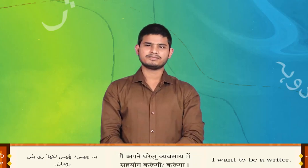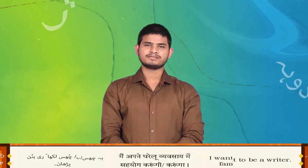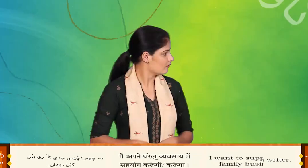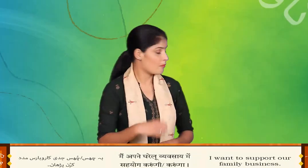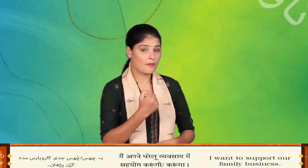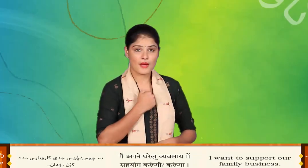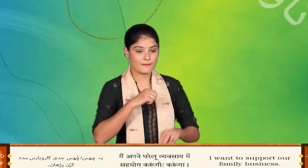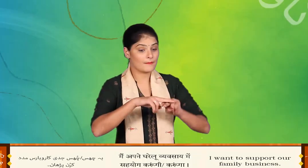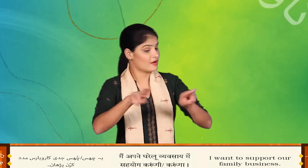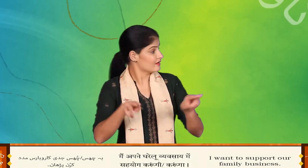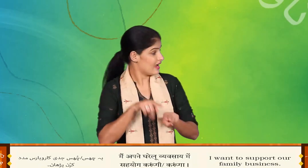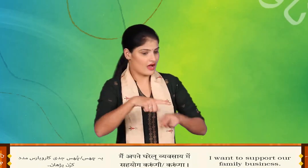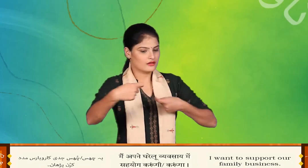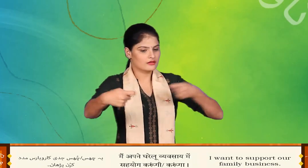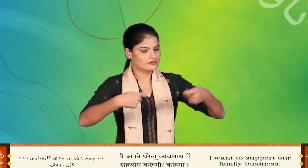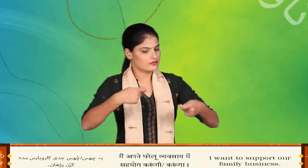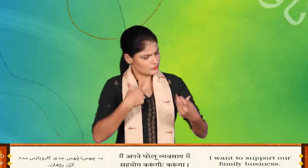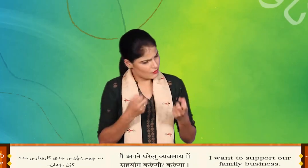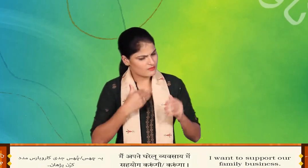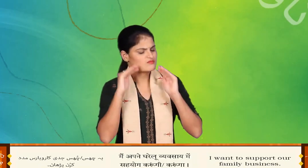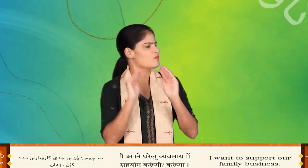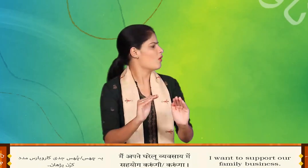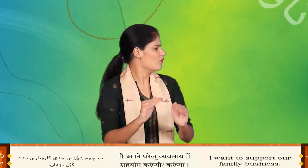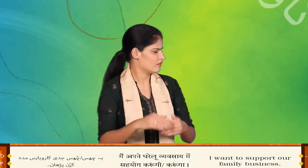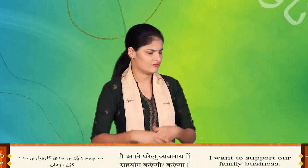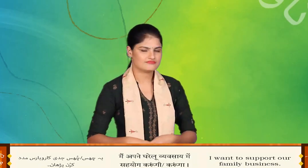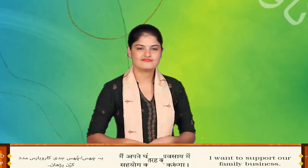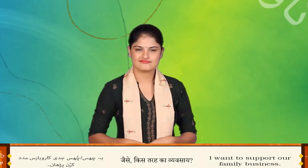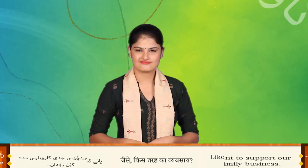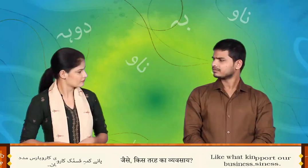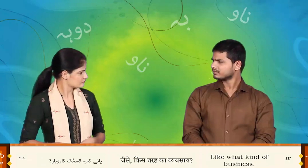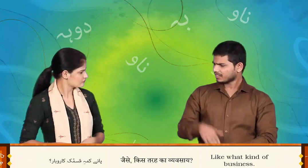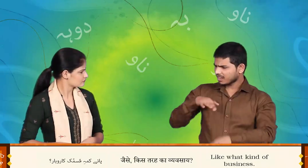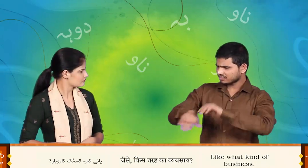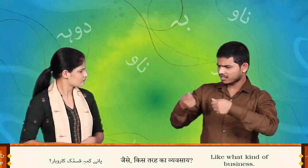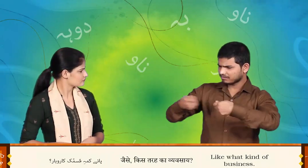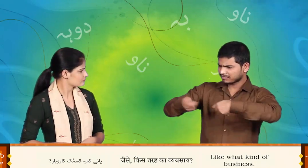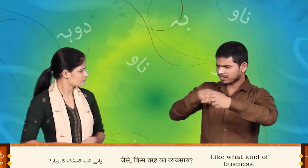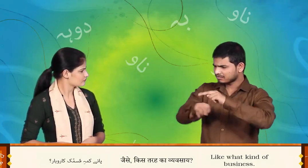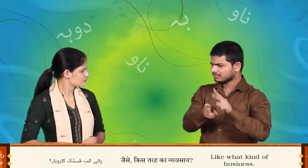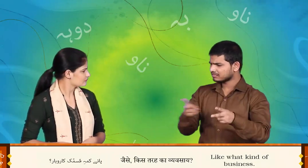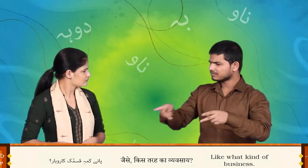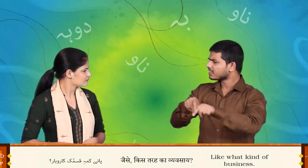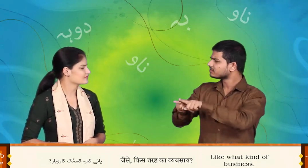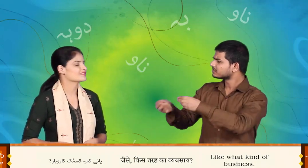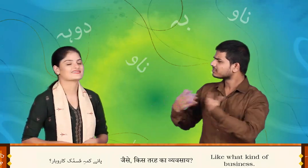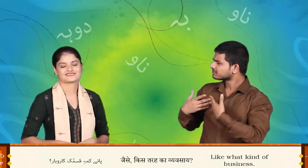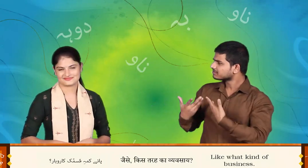बच्छुस जद्धी कारबारस मदलत यसान करूँ? यानी कें किसमों कारबार?